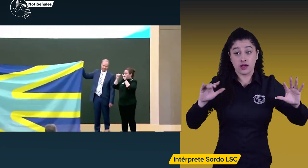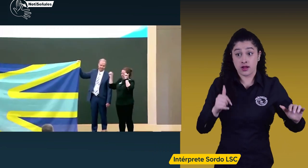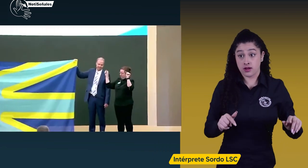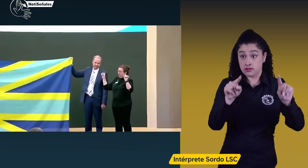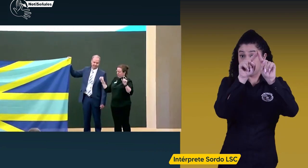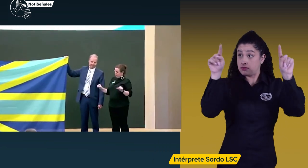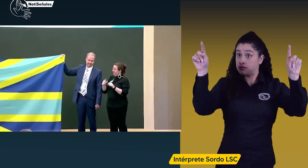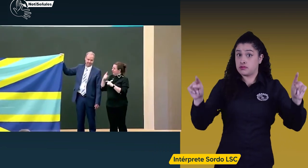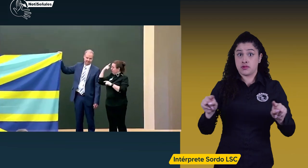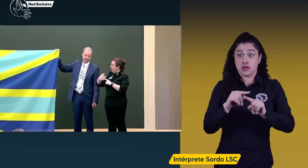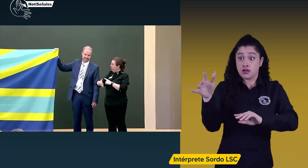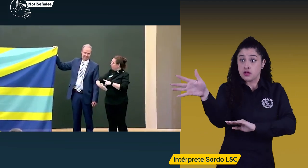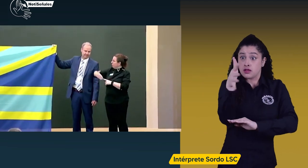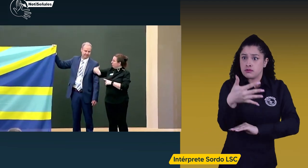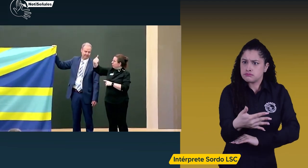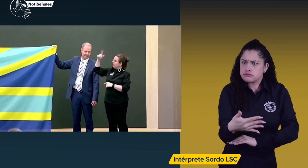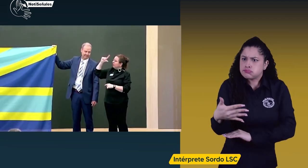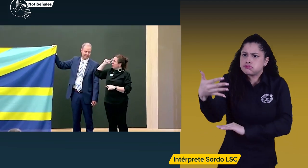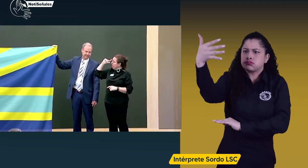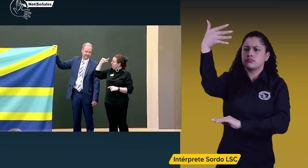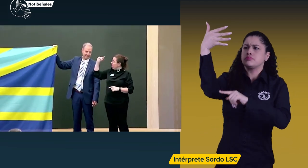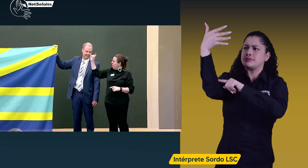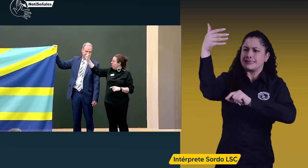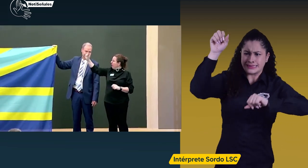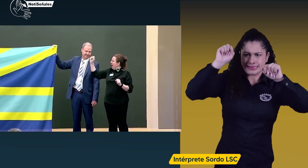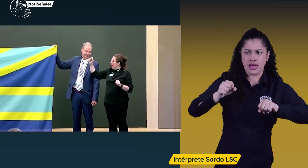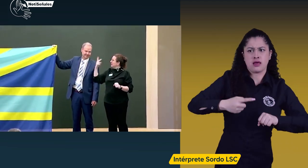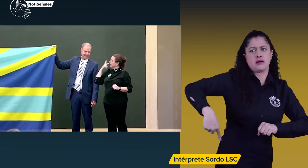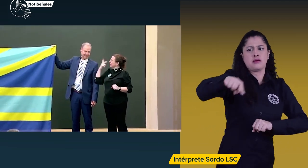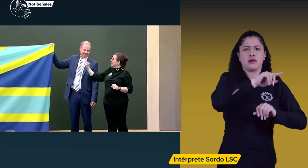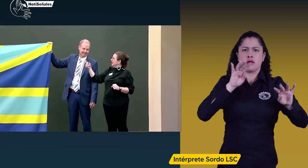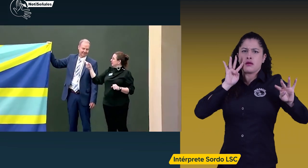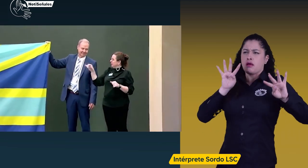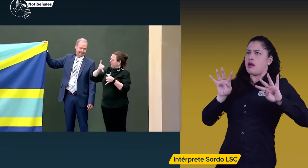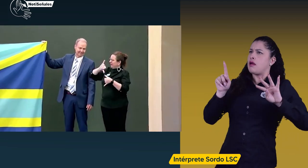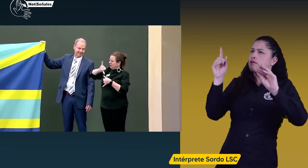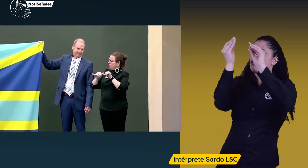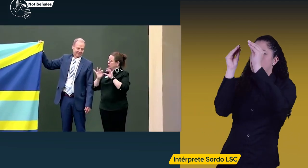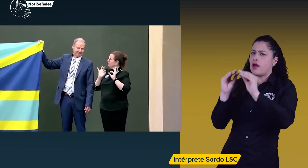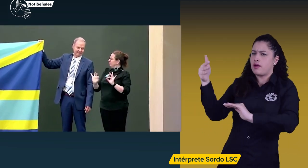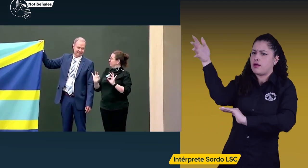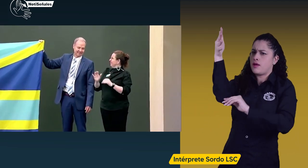Claro, al ver esta bandera alzada y su forma nos inspira a respetarla.